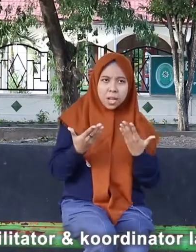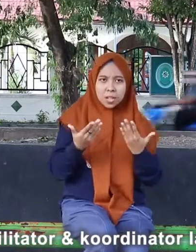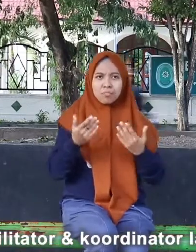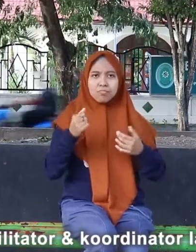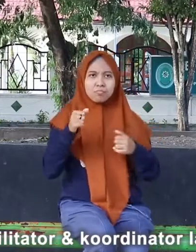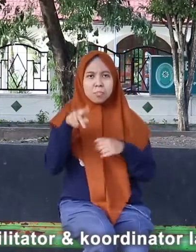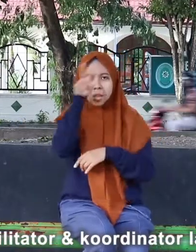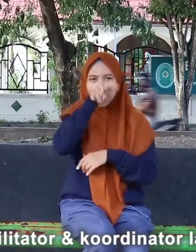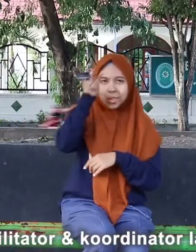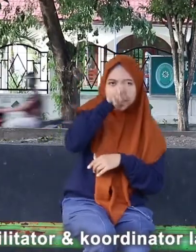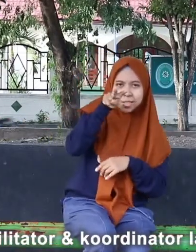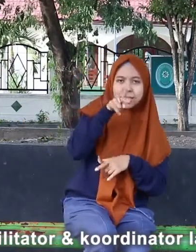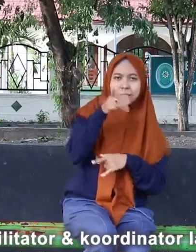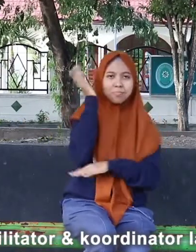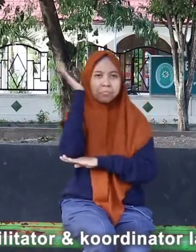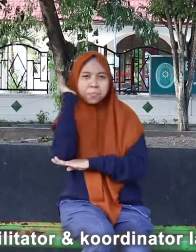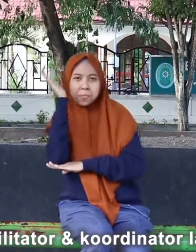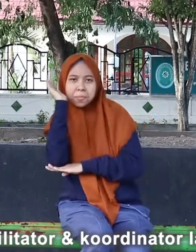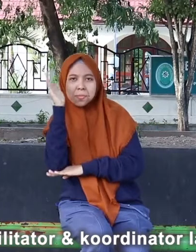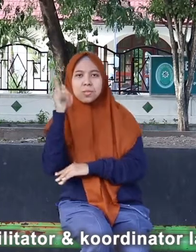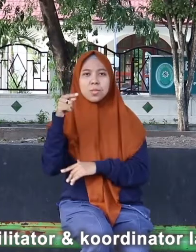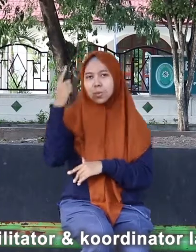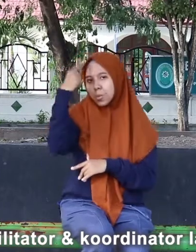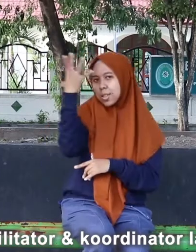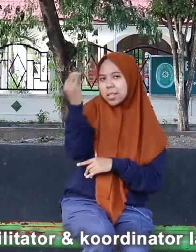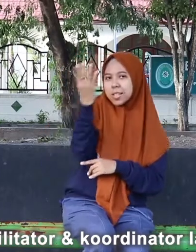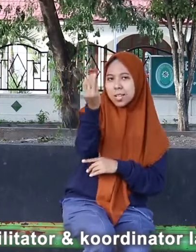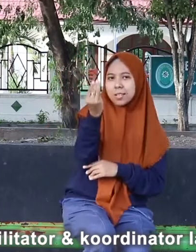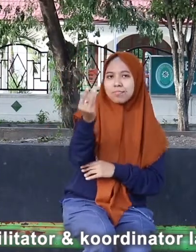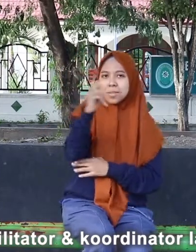dan koordinator lapangan untuk kelompok disabilitas.